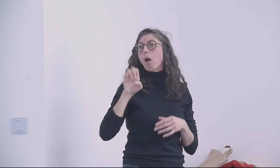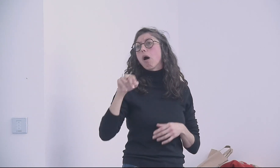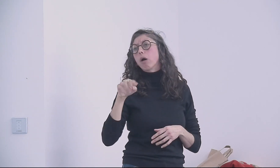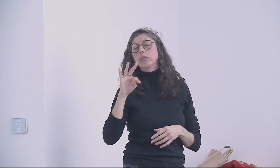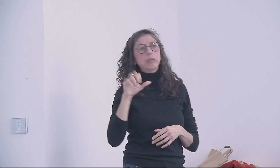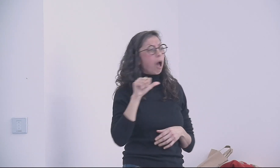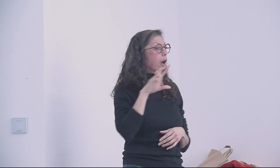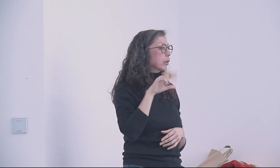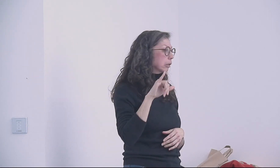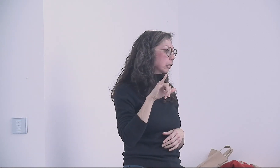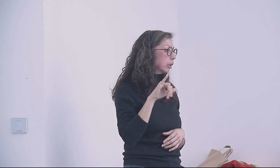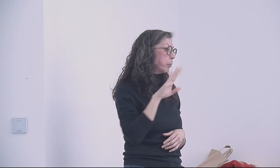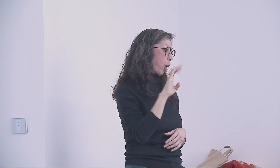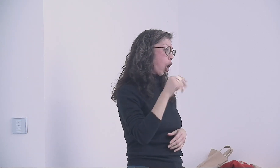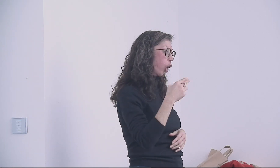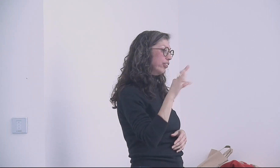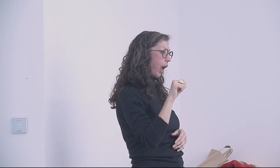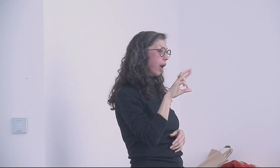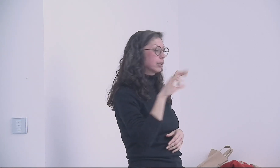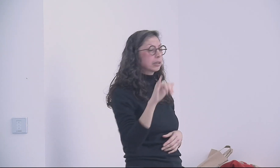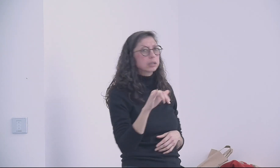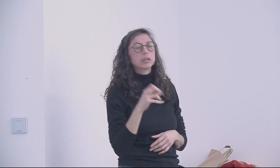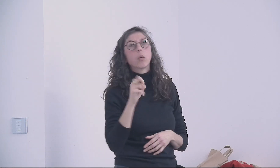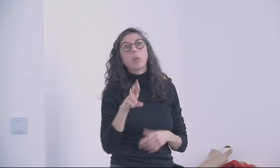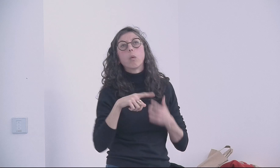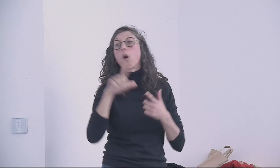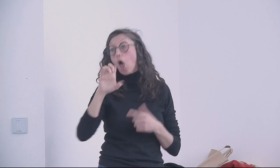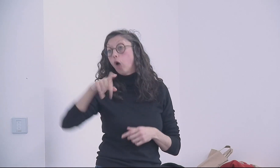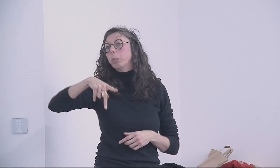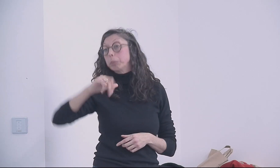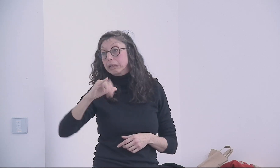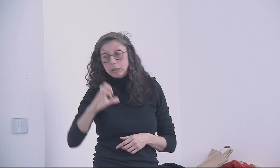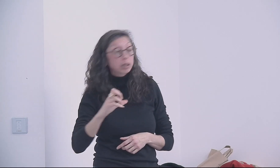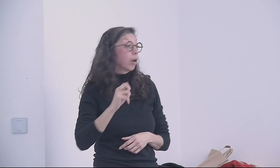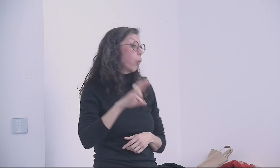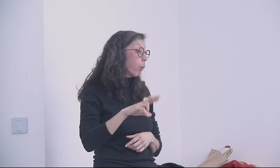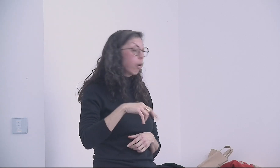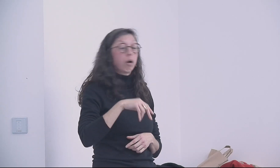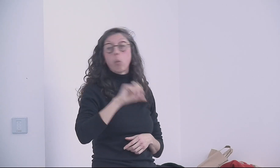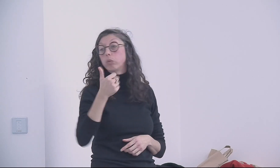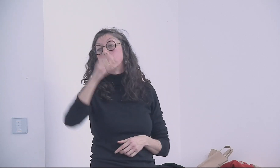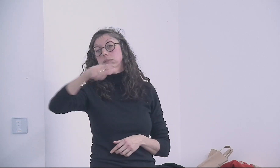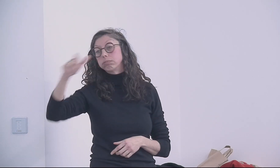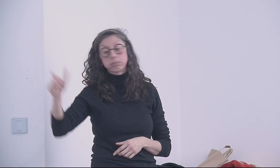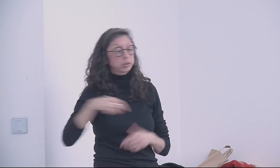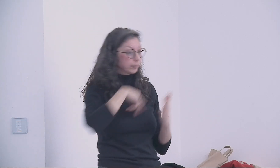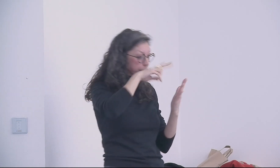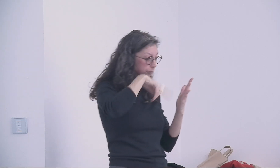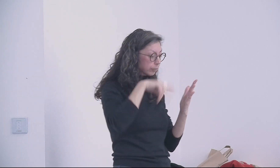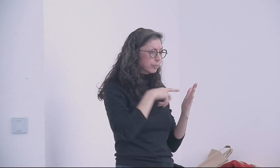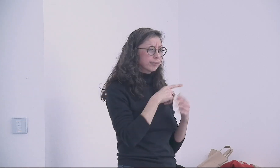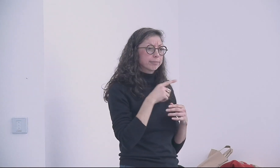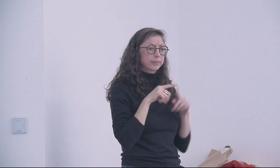différentes approches. Après, il y a Brentary aux Etats-Unis ou